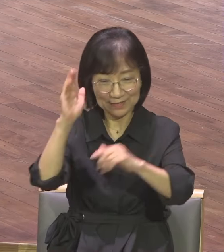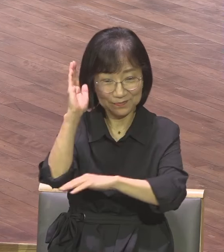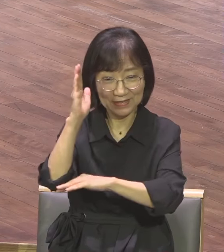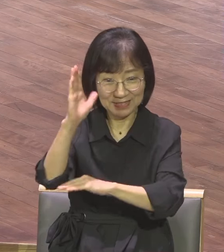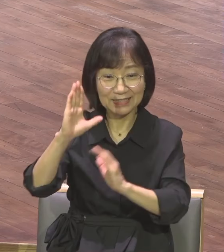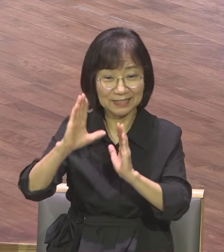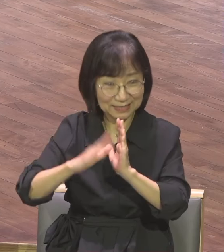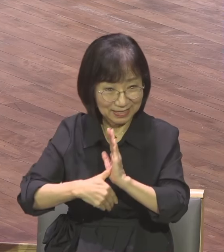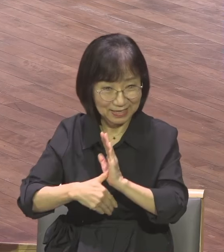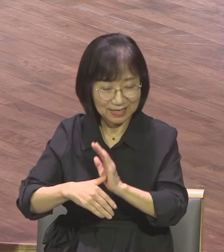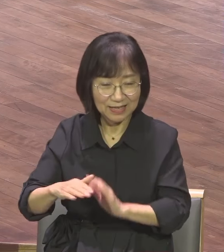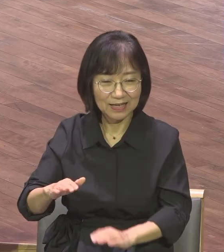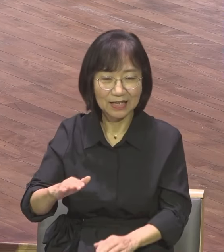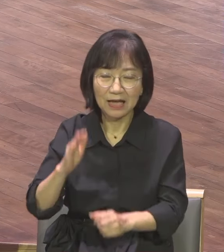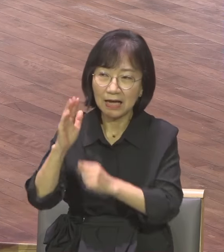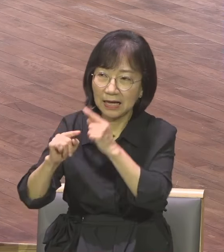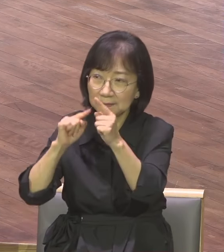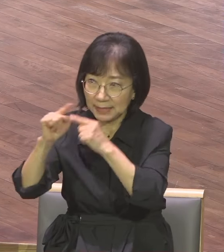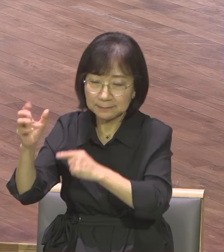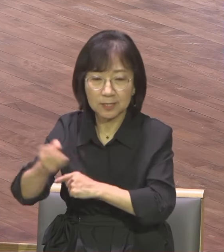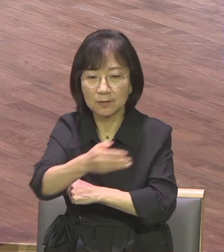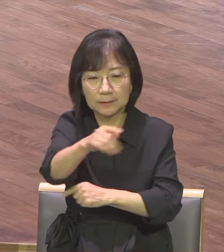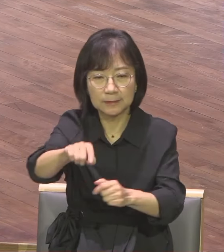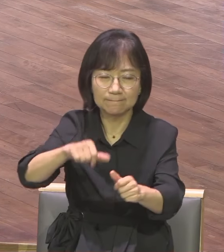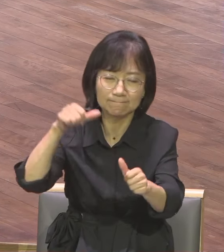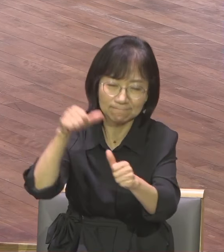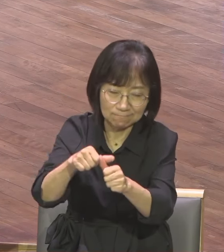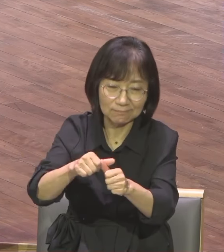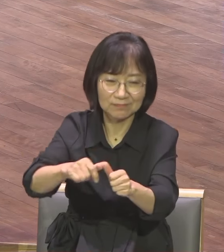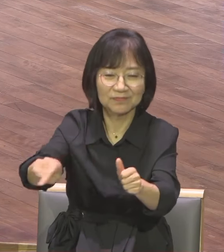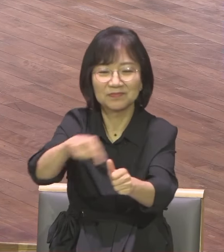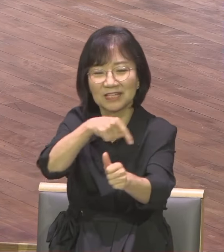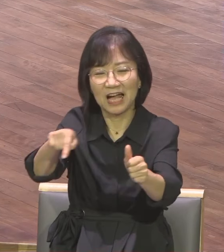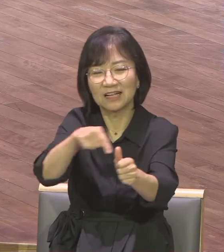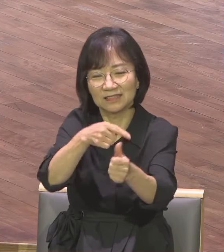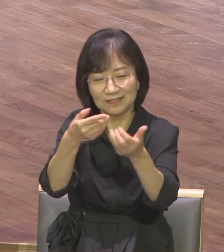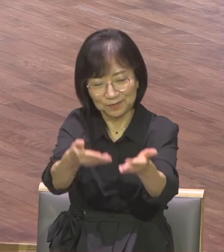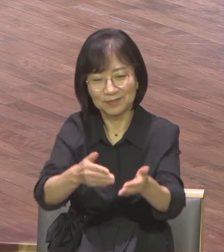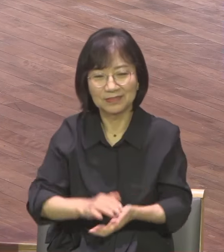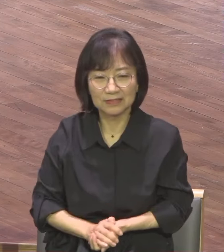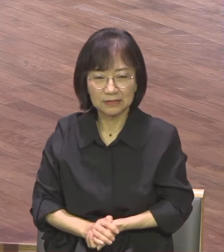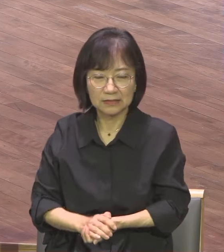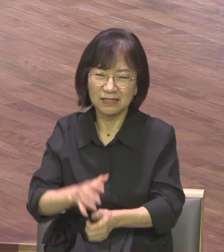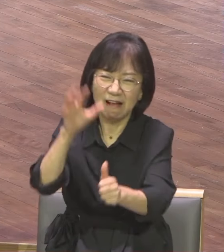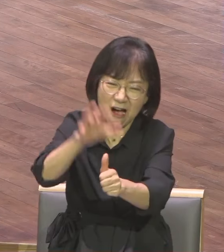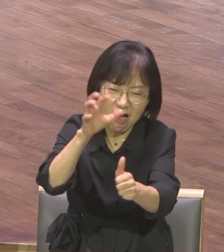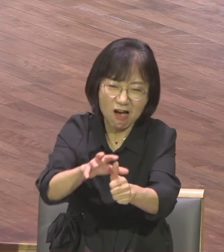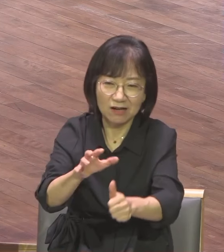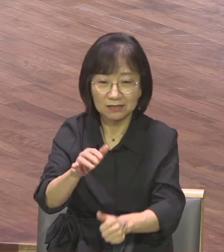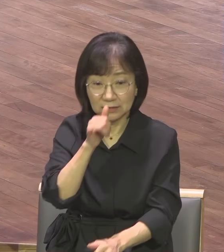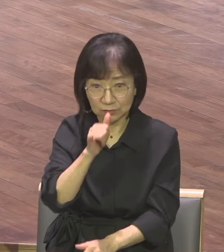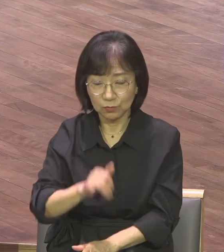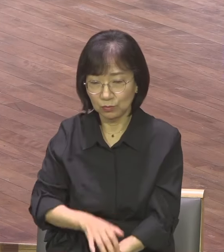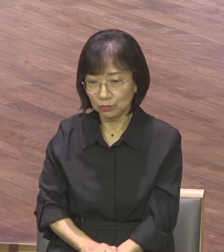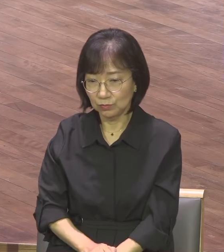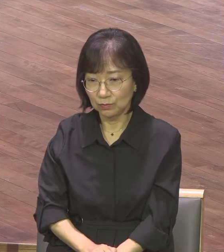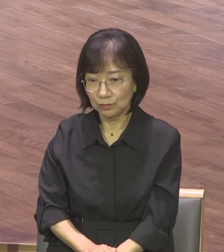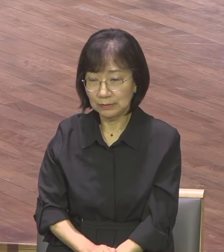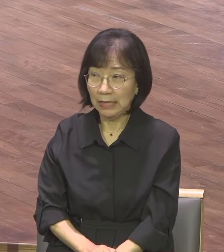여러분을 교훈할 때가 있어요 강단을 통해 여러분들을 책망할 때가 있습니다 강단을 통해 우리를